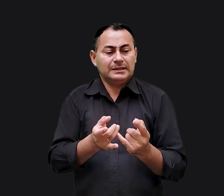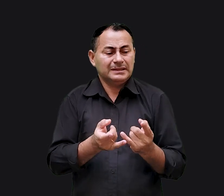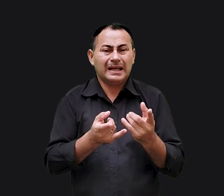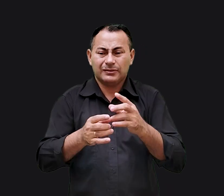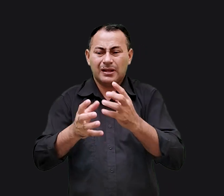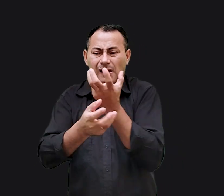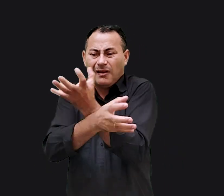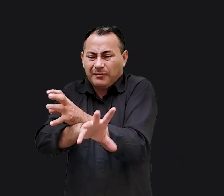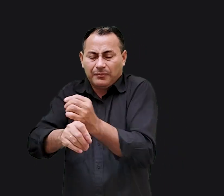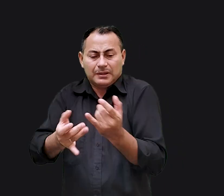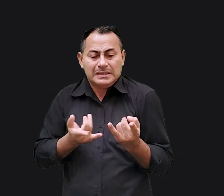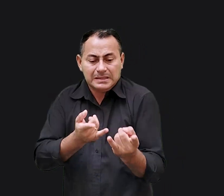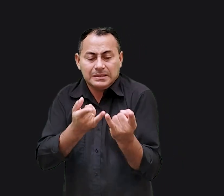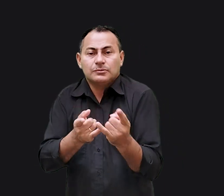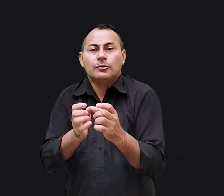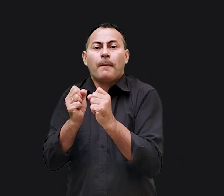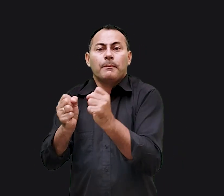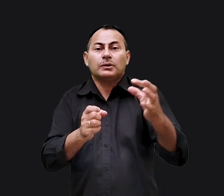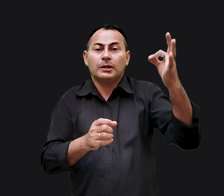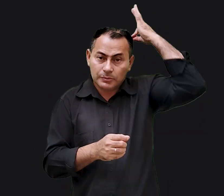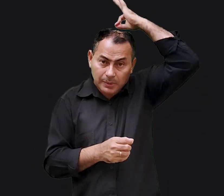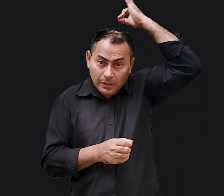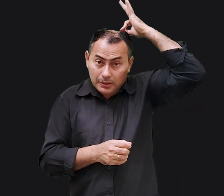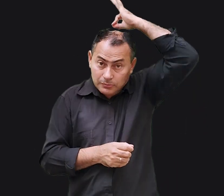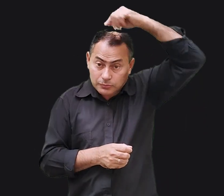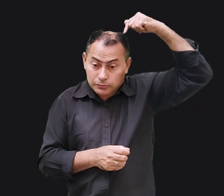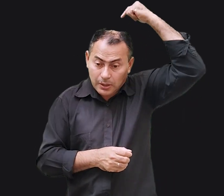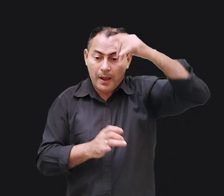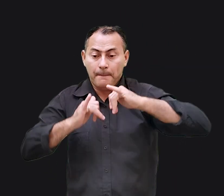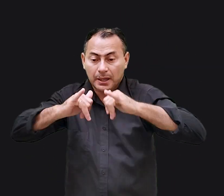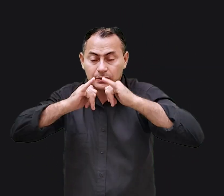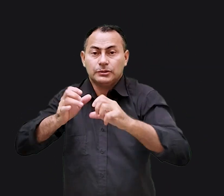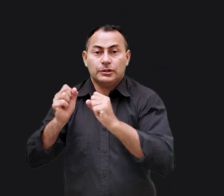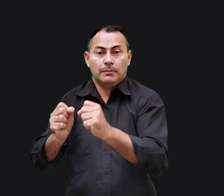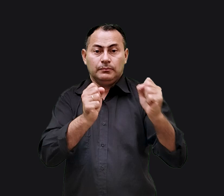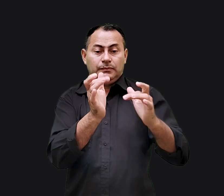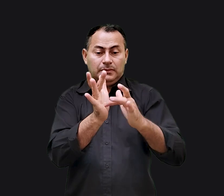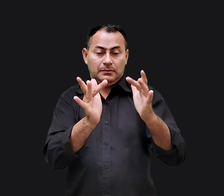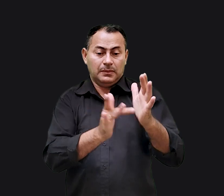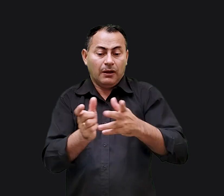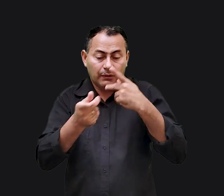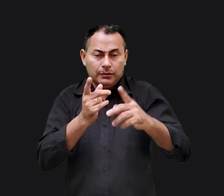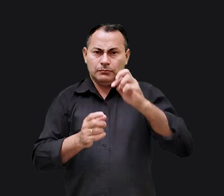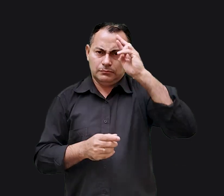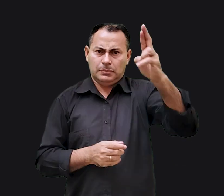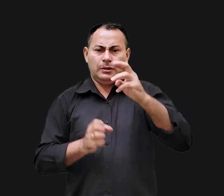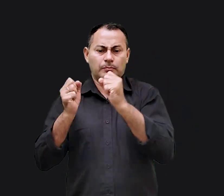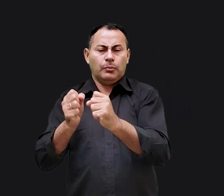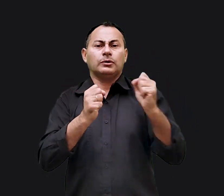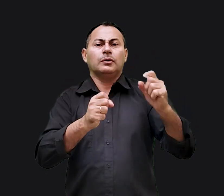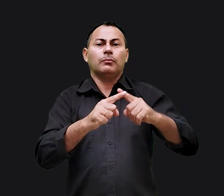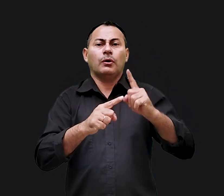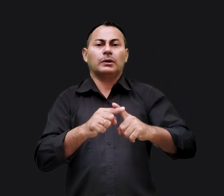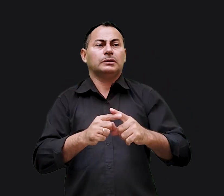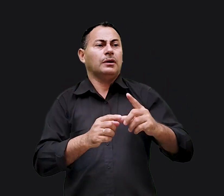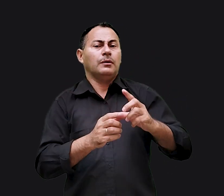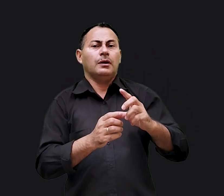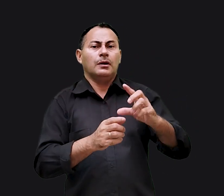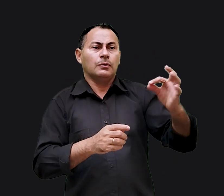da tentação no deserto no poder do Espírito. Sua pregação tinha poder. Jesus falava com autoridade e poder porque tinha a